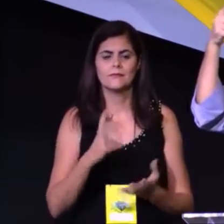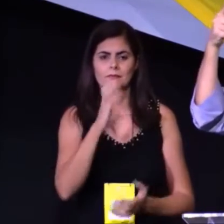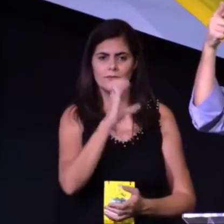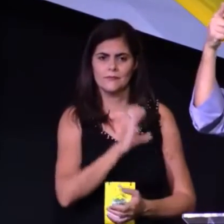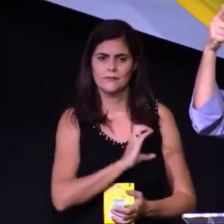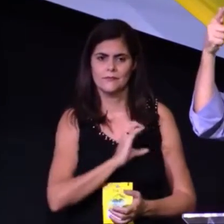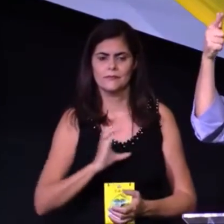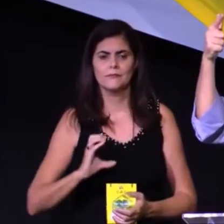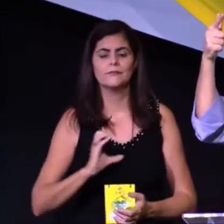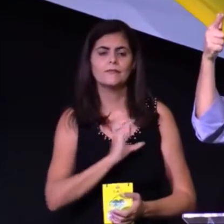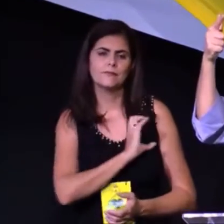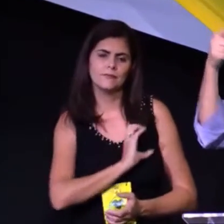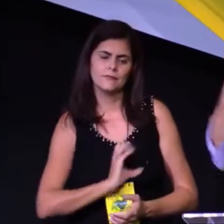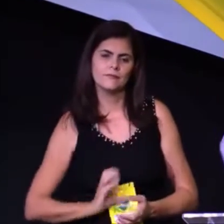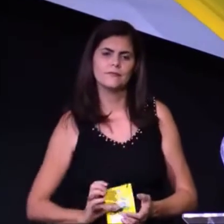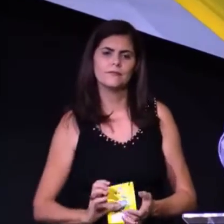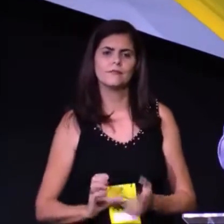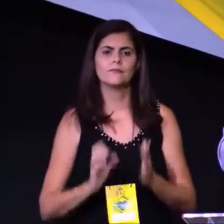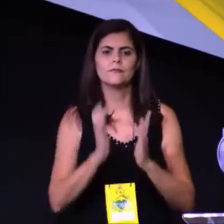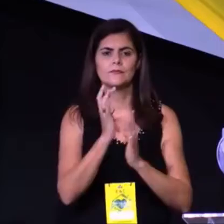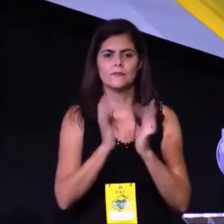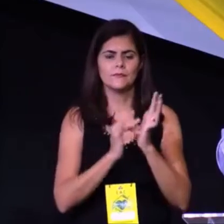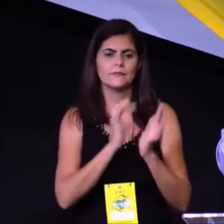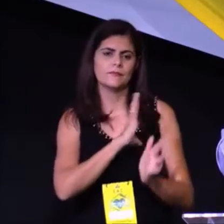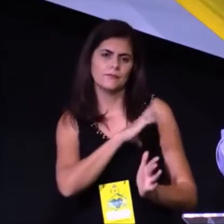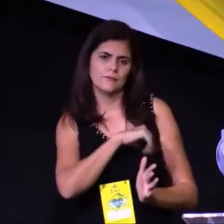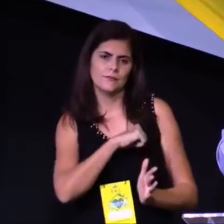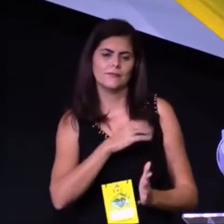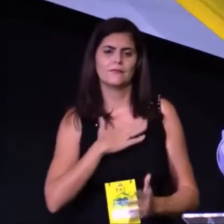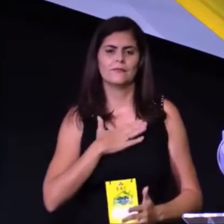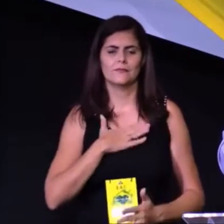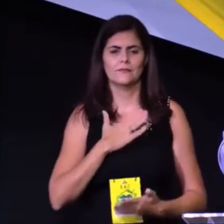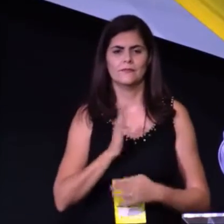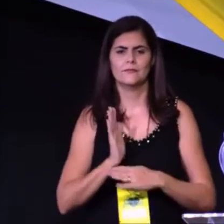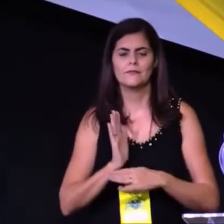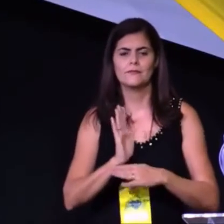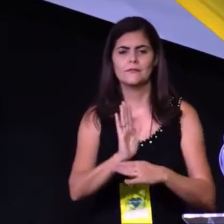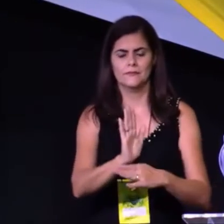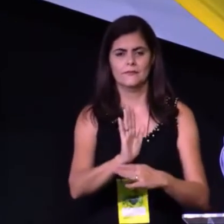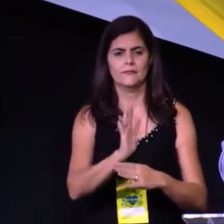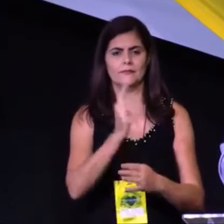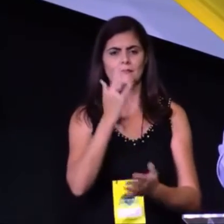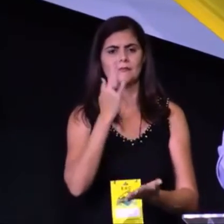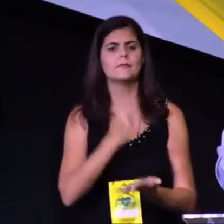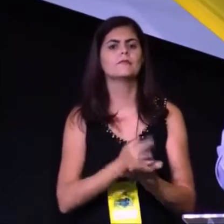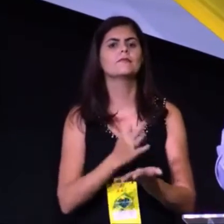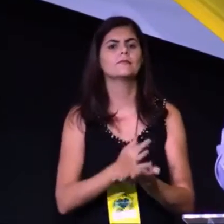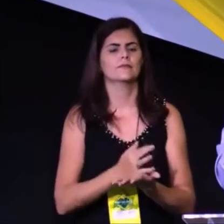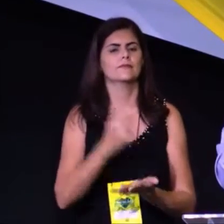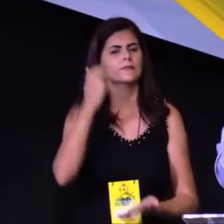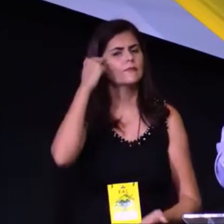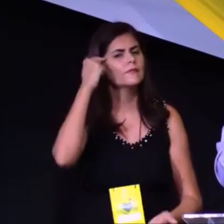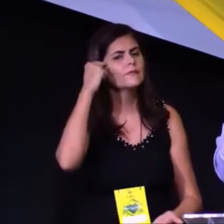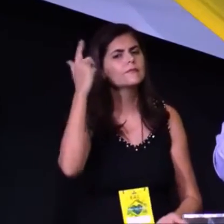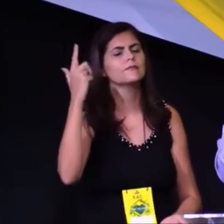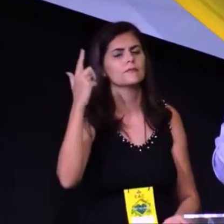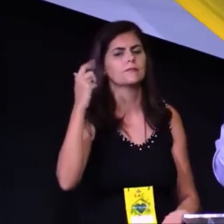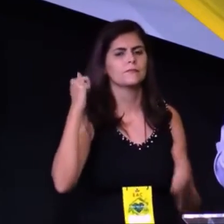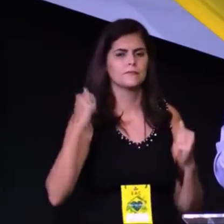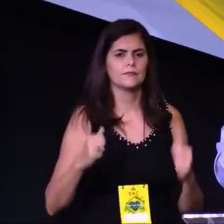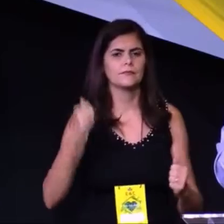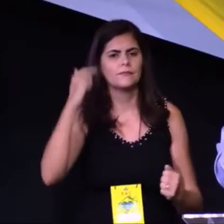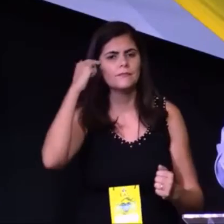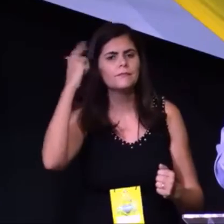representamos, e da fé raciocinada que continua sendo uma nossa utopia. Que só